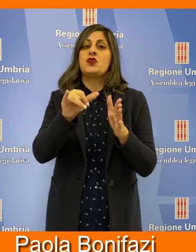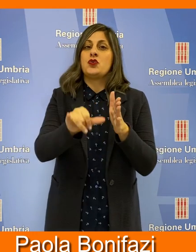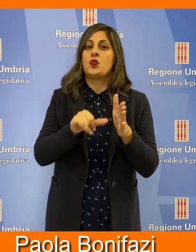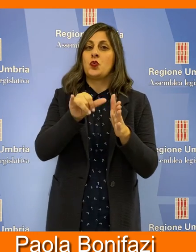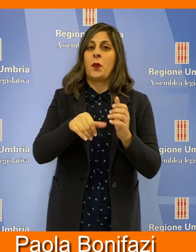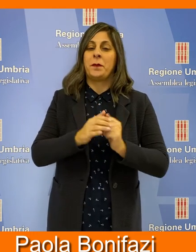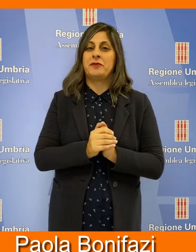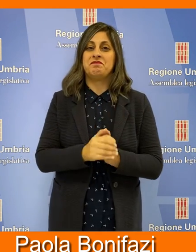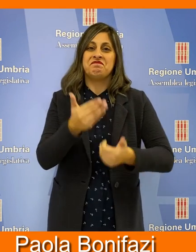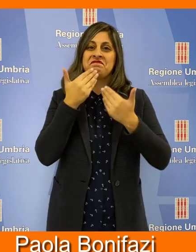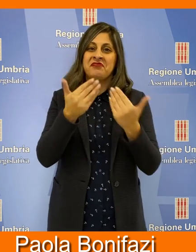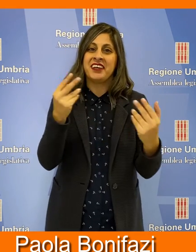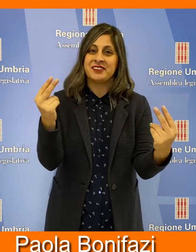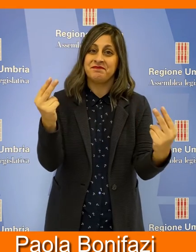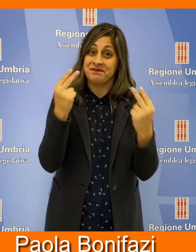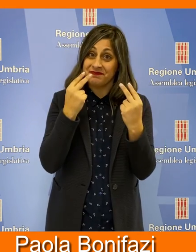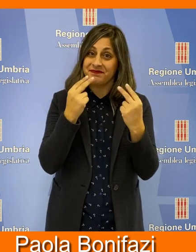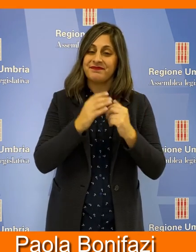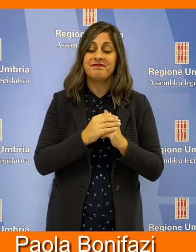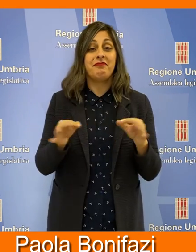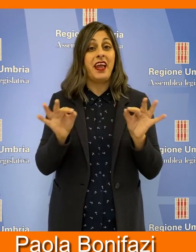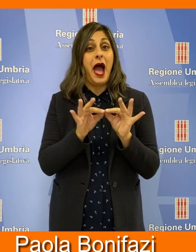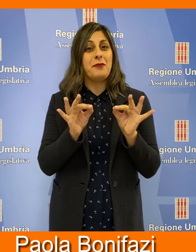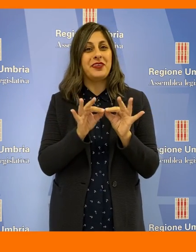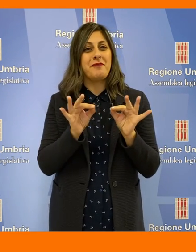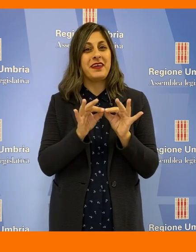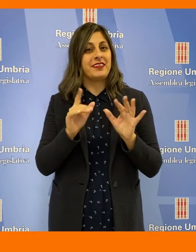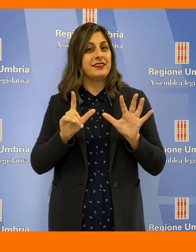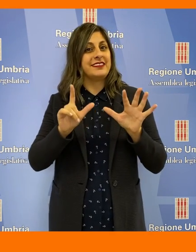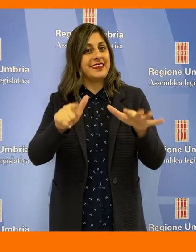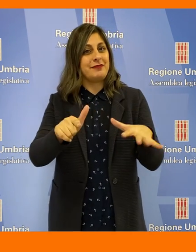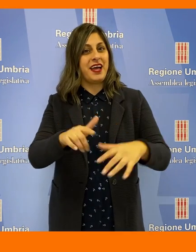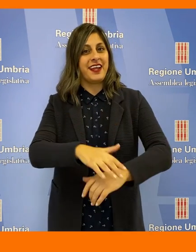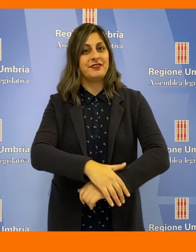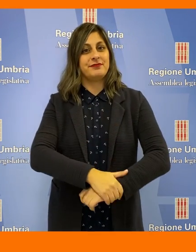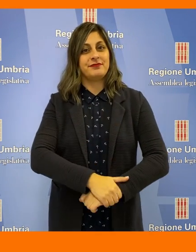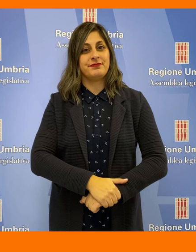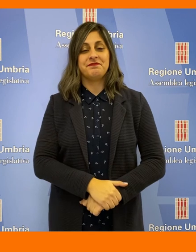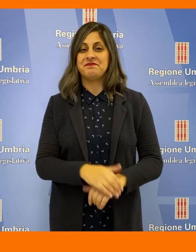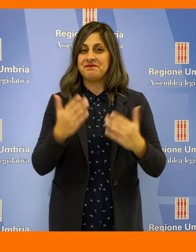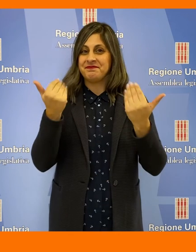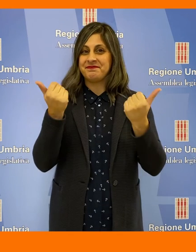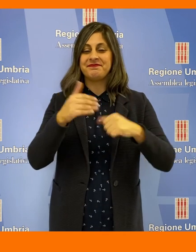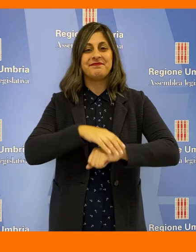Grazie per averci seguito, l'appuntamento è alla prossima settimana, arrivederci.